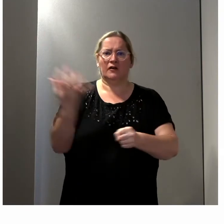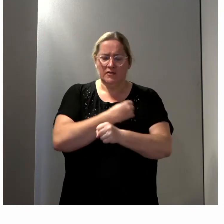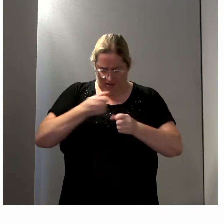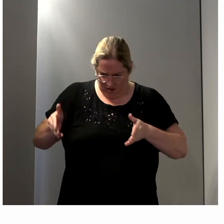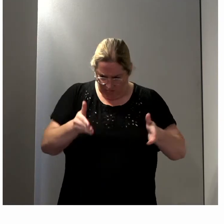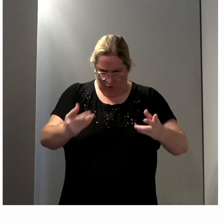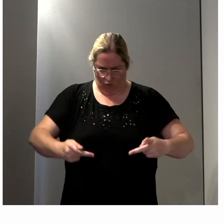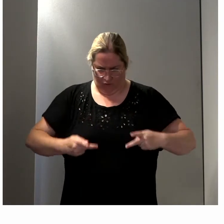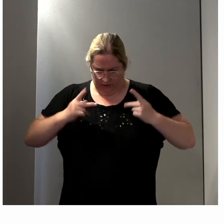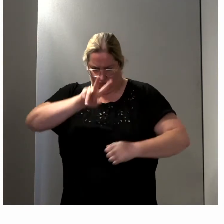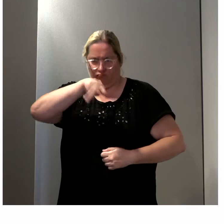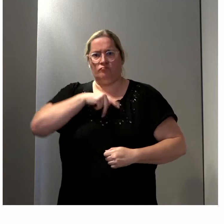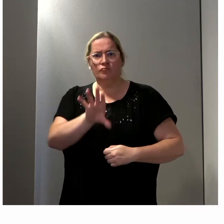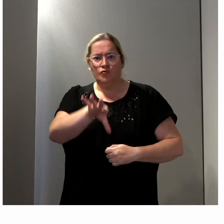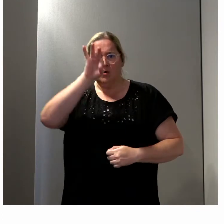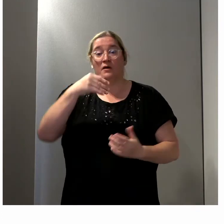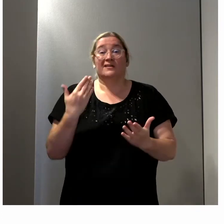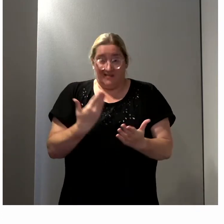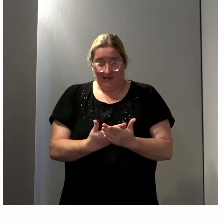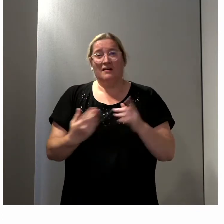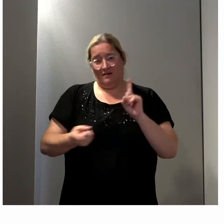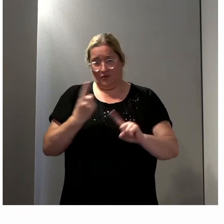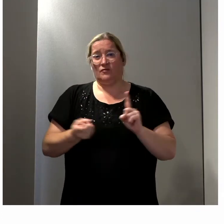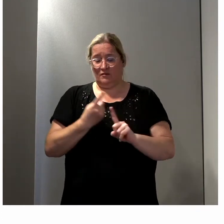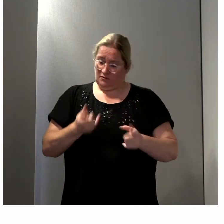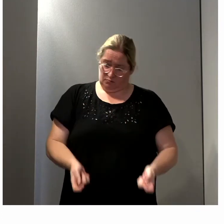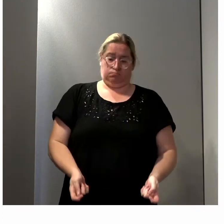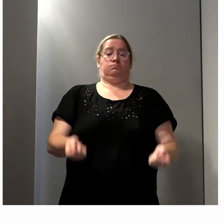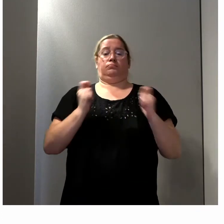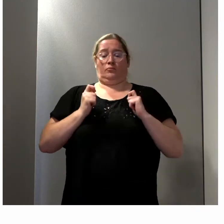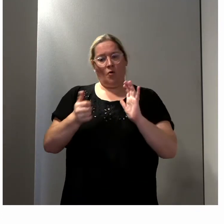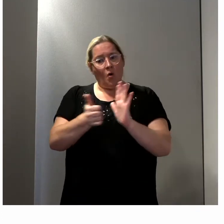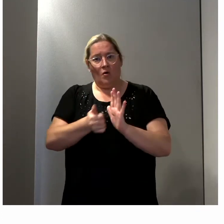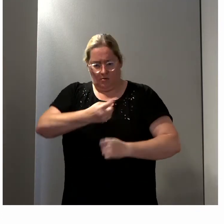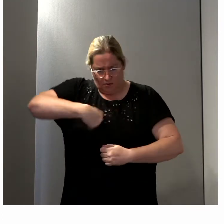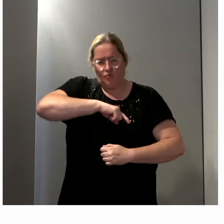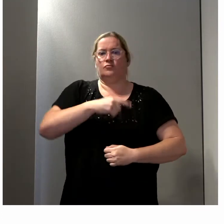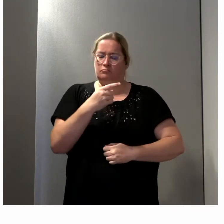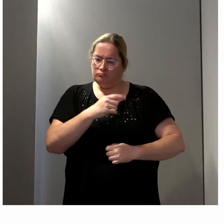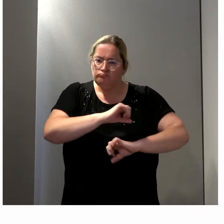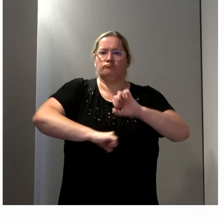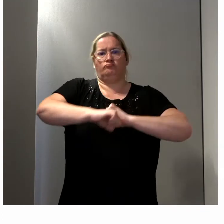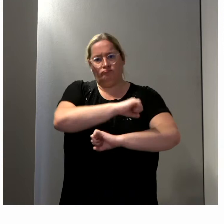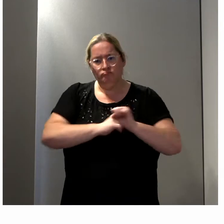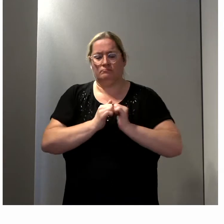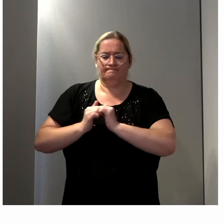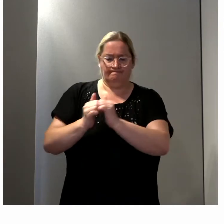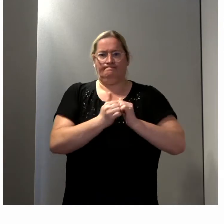son parcours de vie et c'est donc tout l'enjeu de cette délégation que nous sommes en train de construire ensemble au